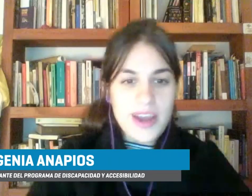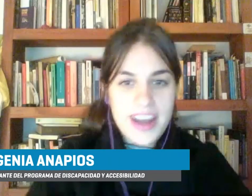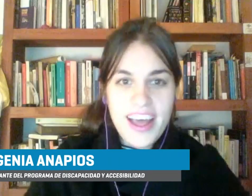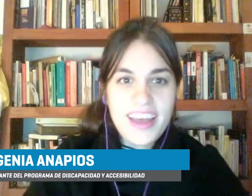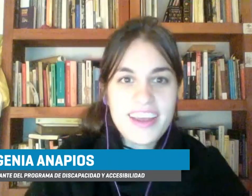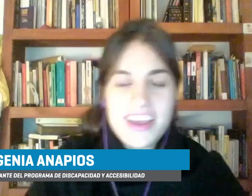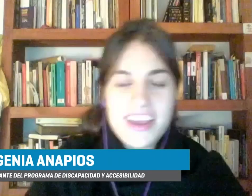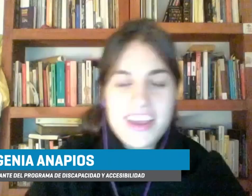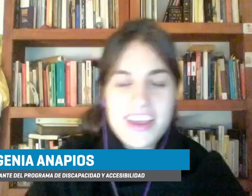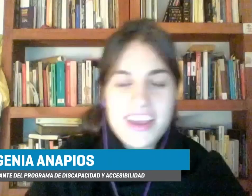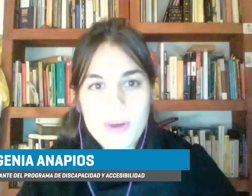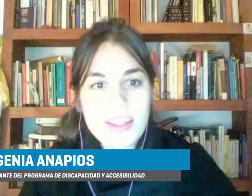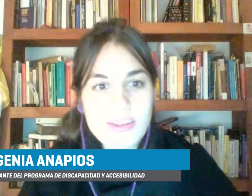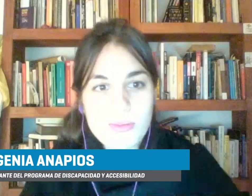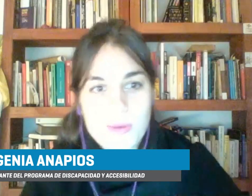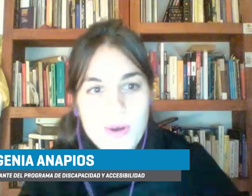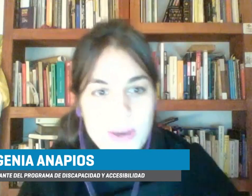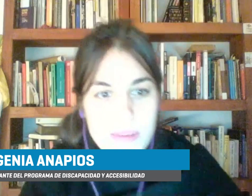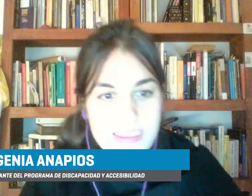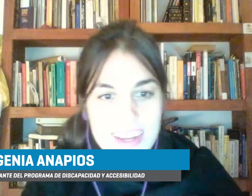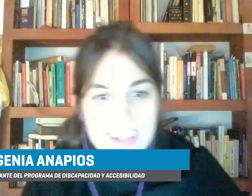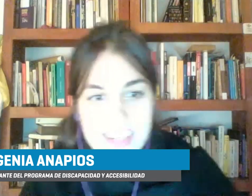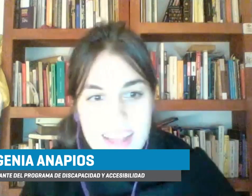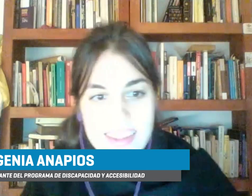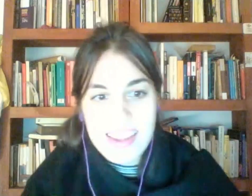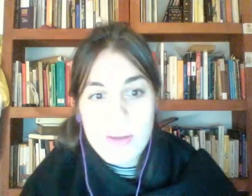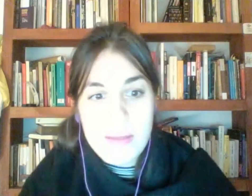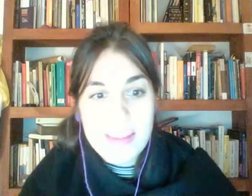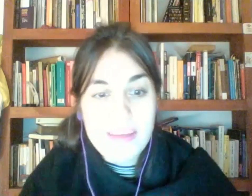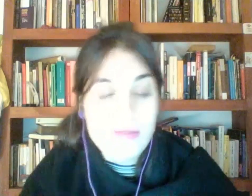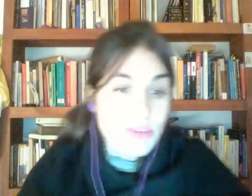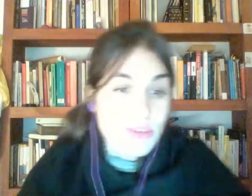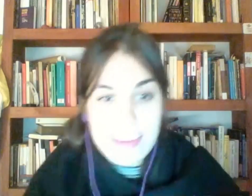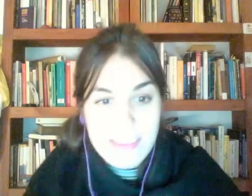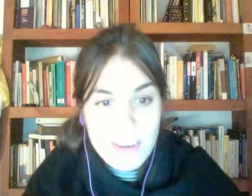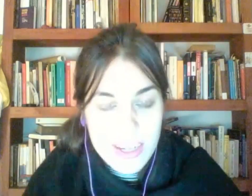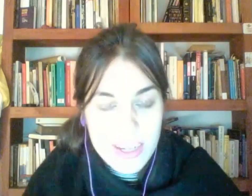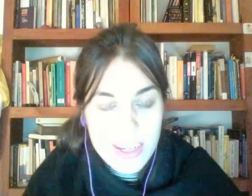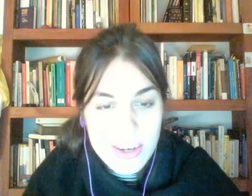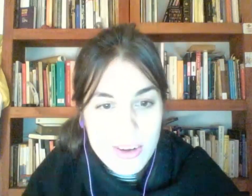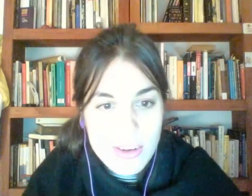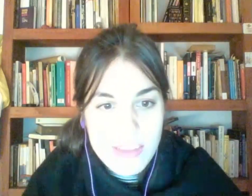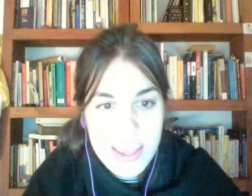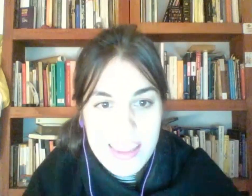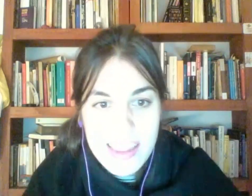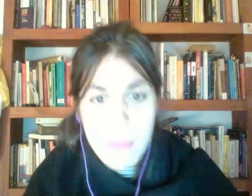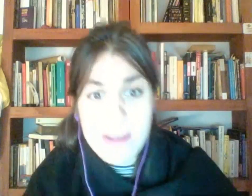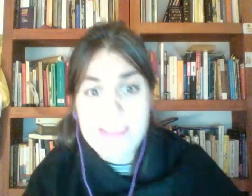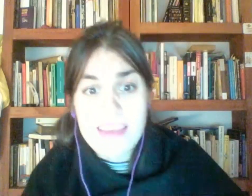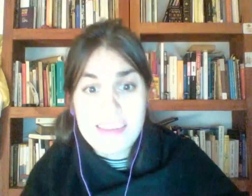y contándoles un poco lo que pasa acá en el chat nos mandan muchas felicitaciones ¿no? la especialización